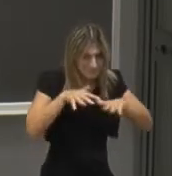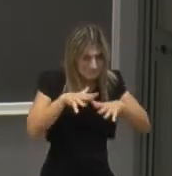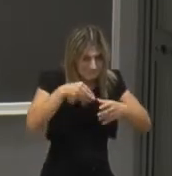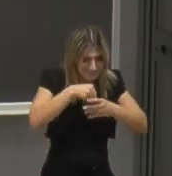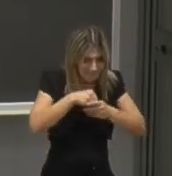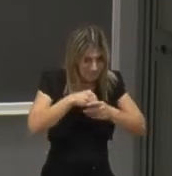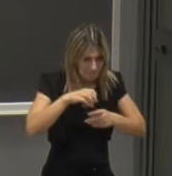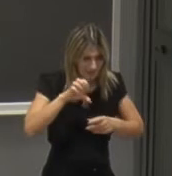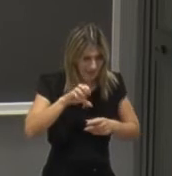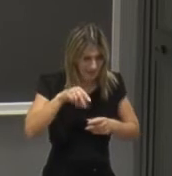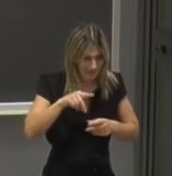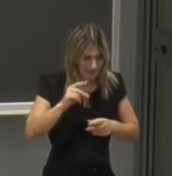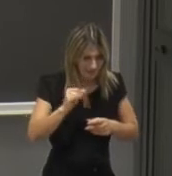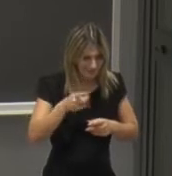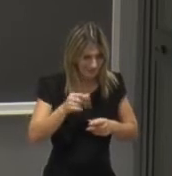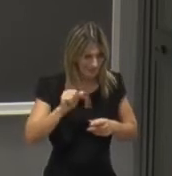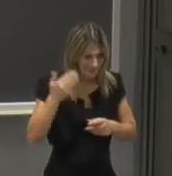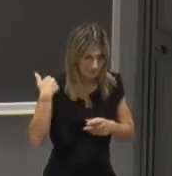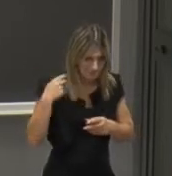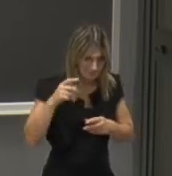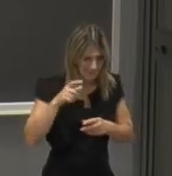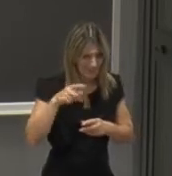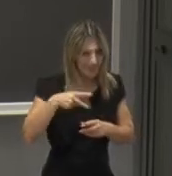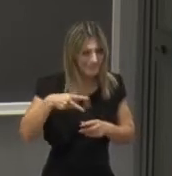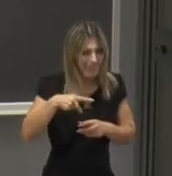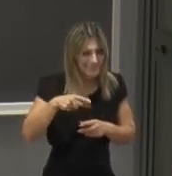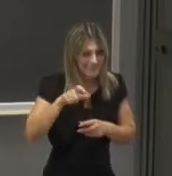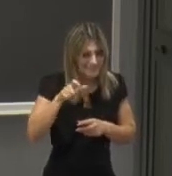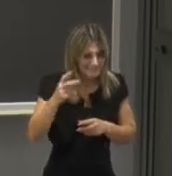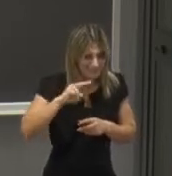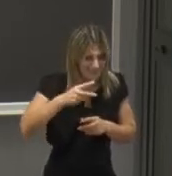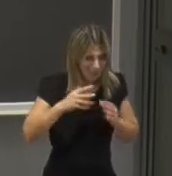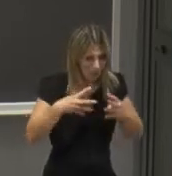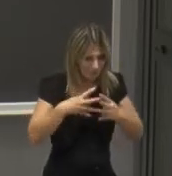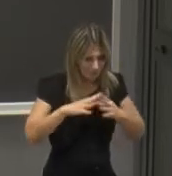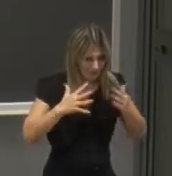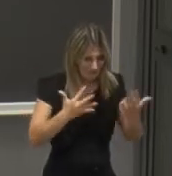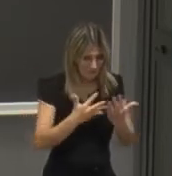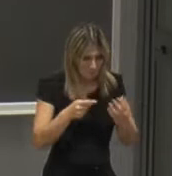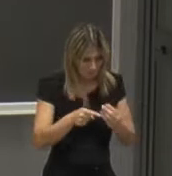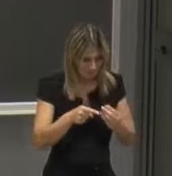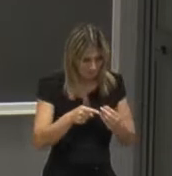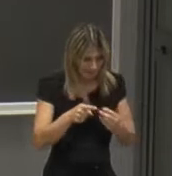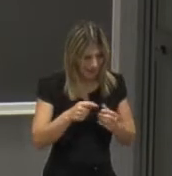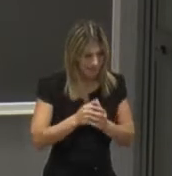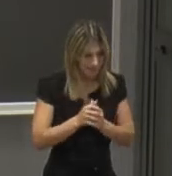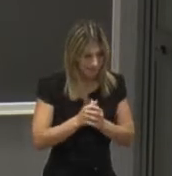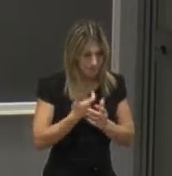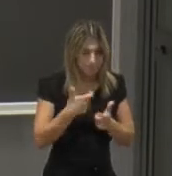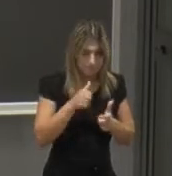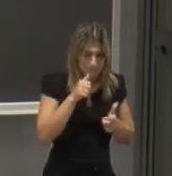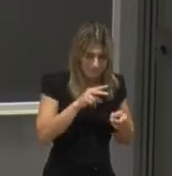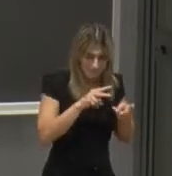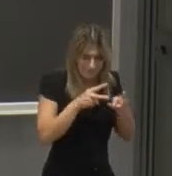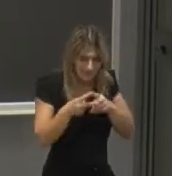sistema Enigma quello utilizzato dai nazisti durante la seconda guerra mondiale per appunto il